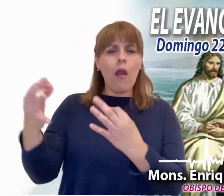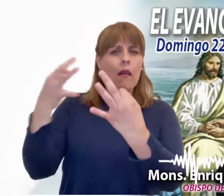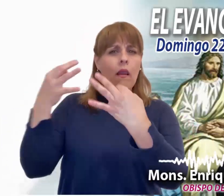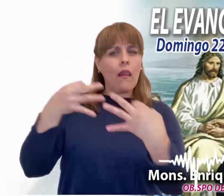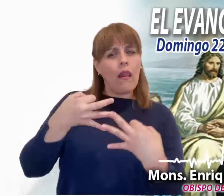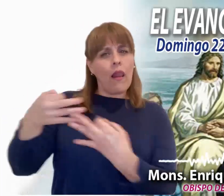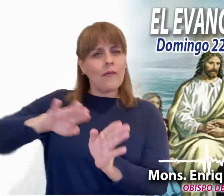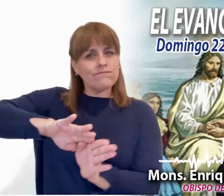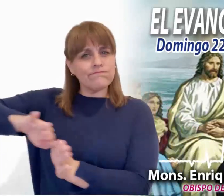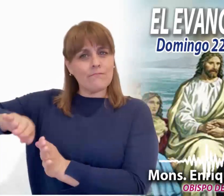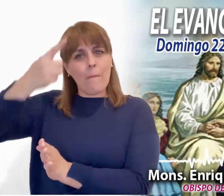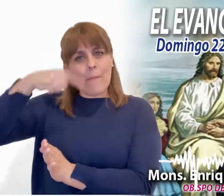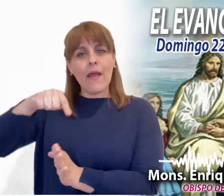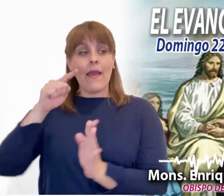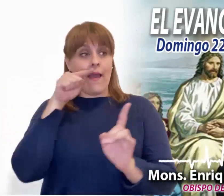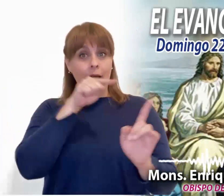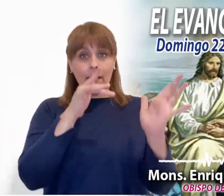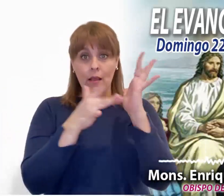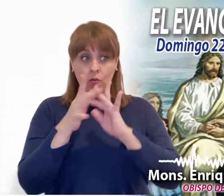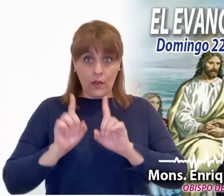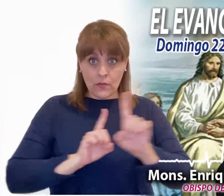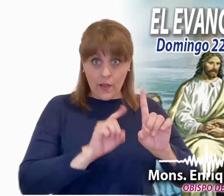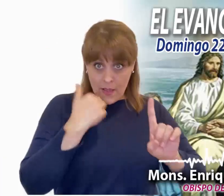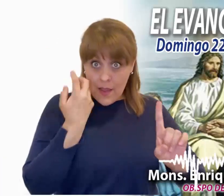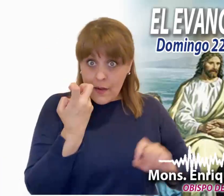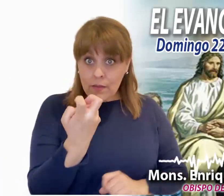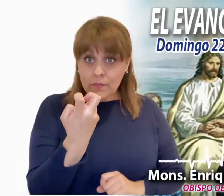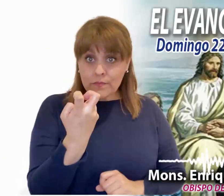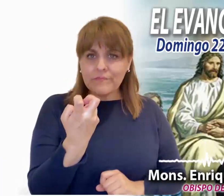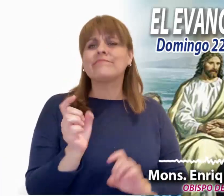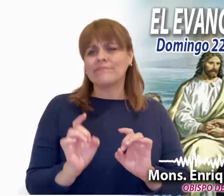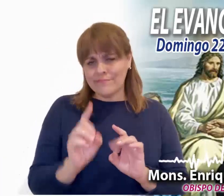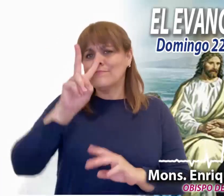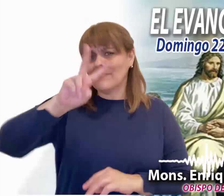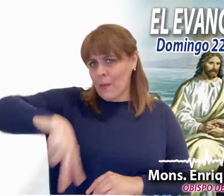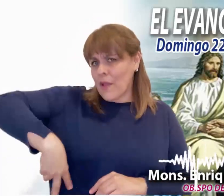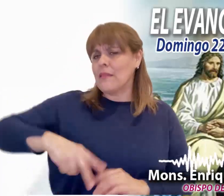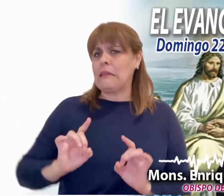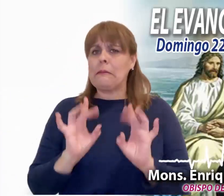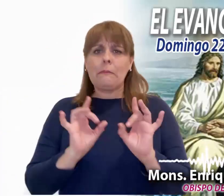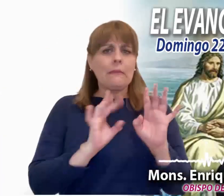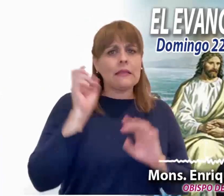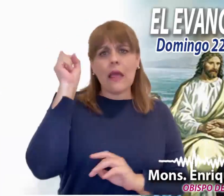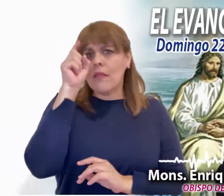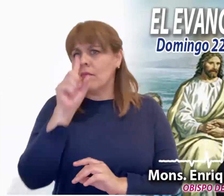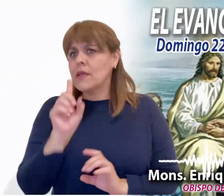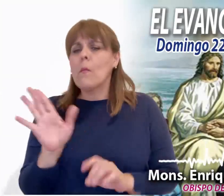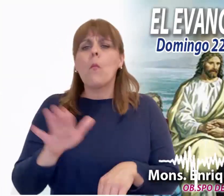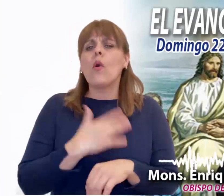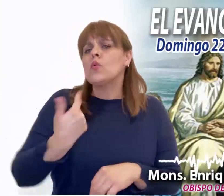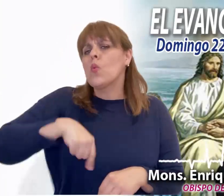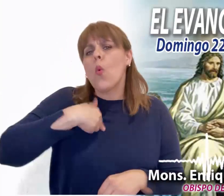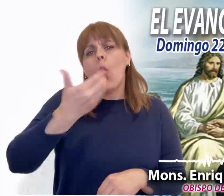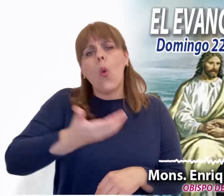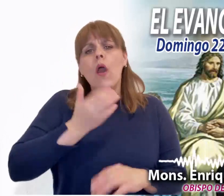de lado aquellas seducciones y seguir su camino. Es cierto, hay muchas cosas que nos costarán trabajo porque estamos